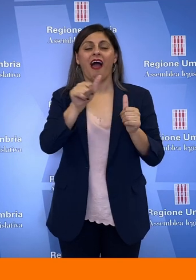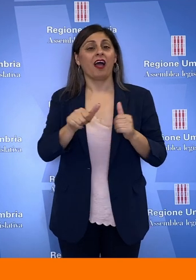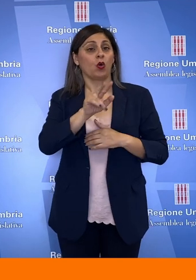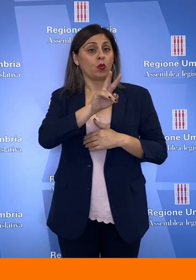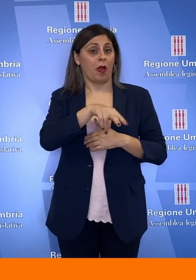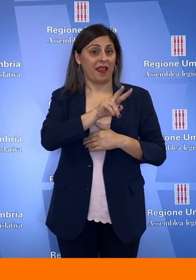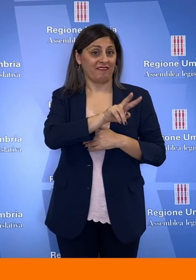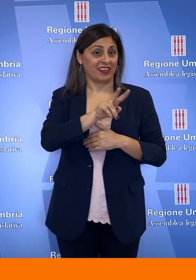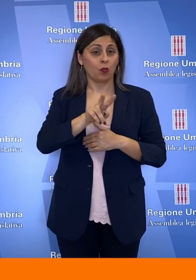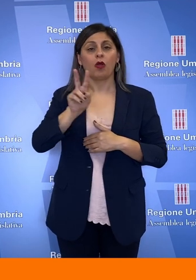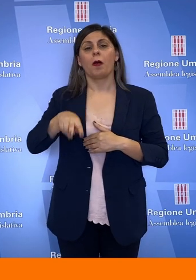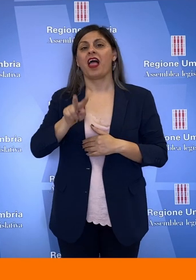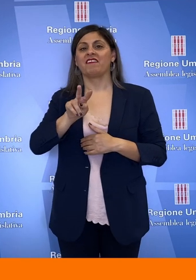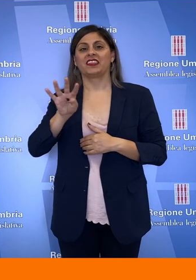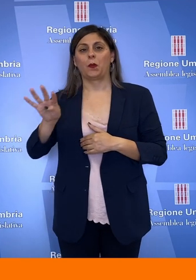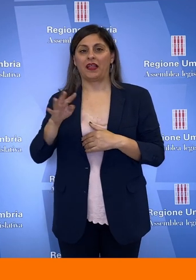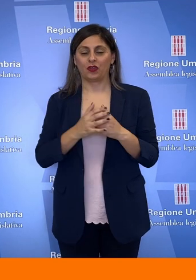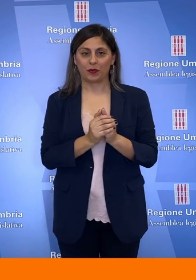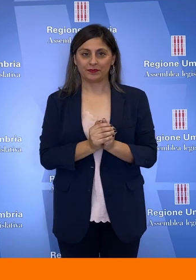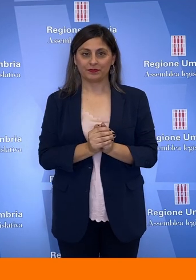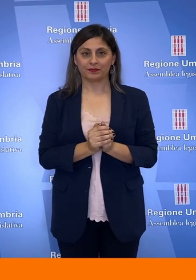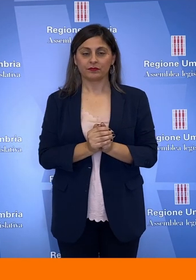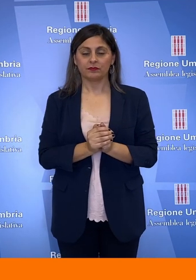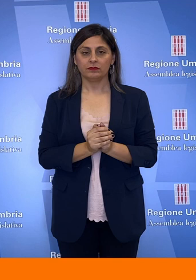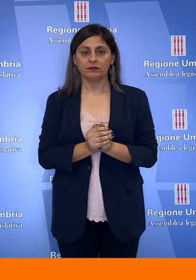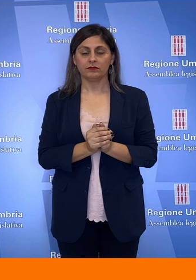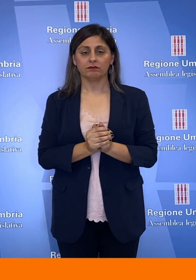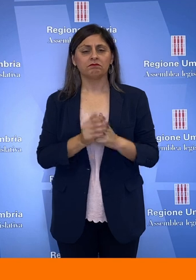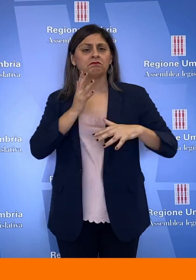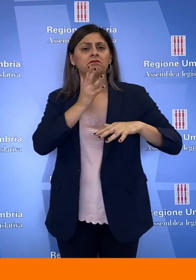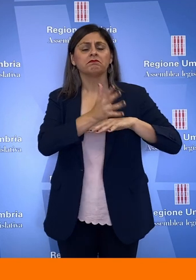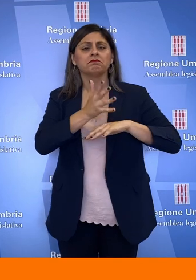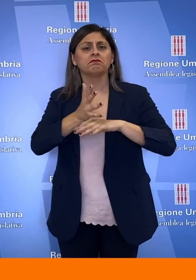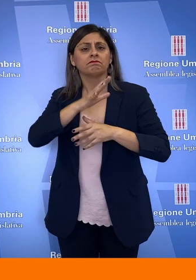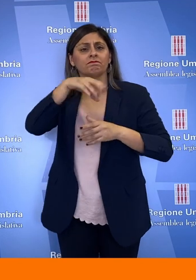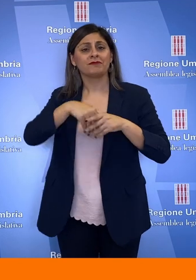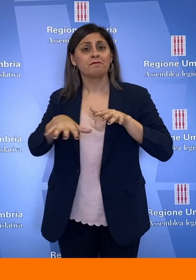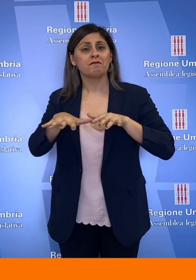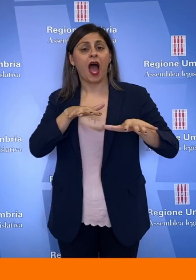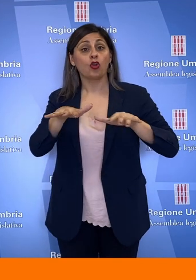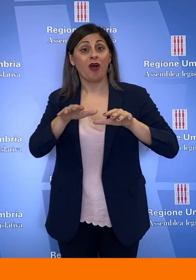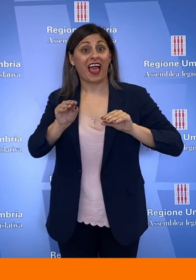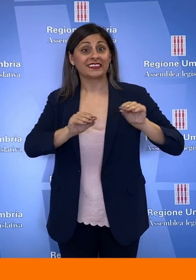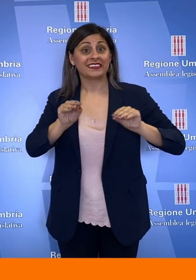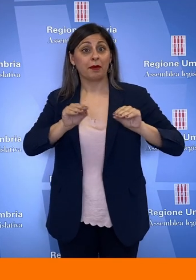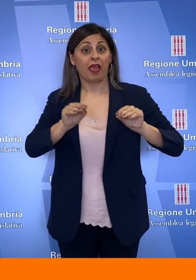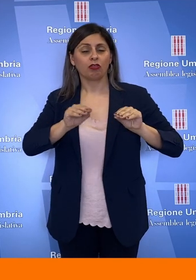2022-2024. I principali interventi contenuti nella manovra di assestamento di bilancio